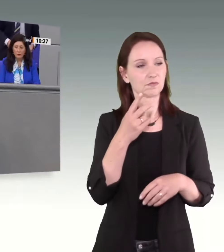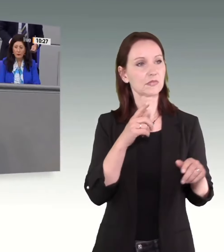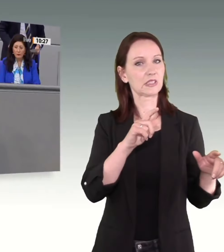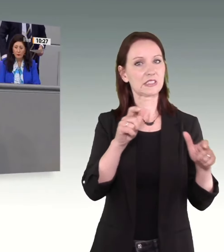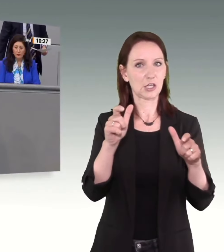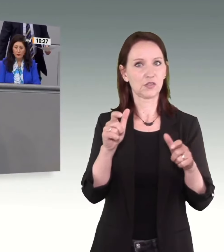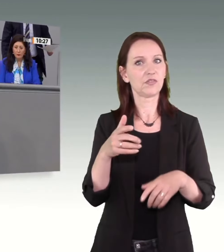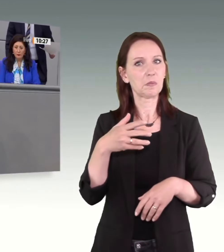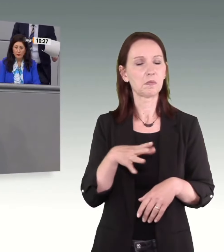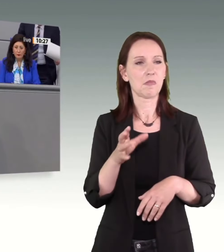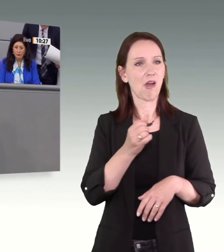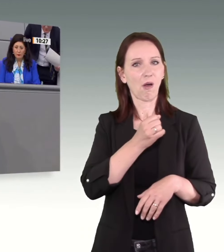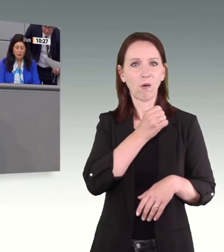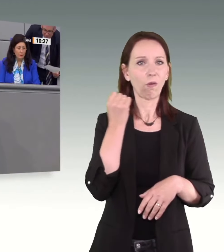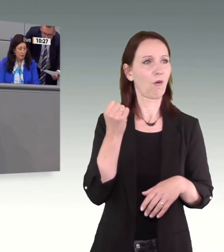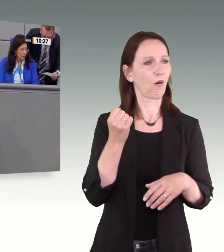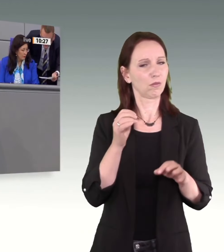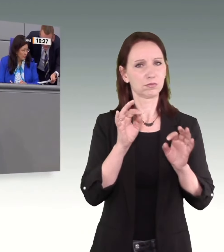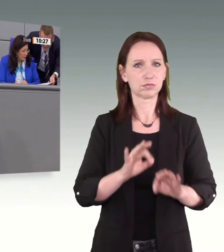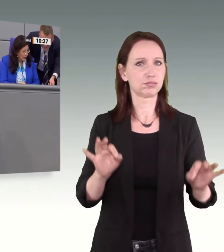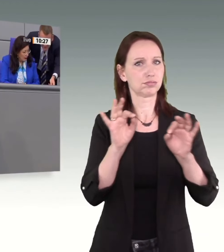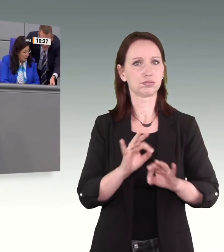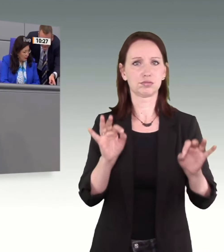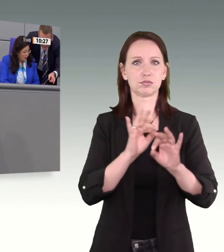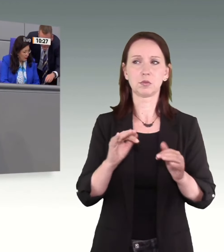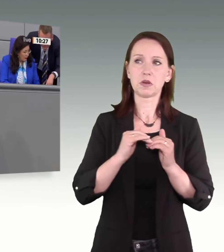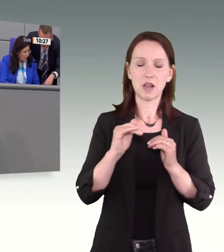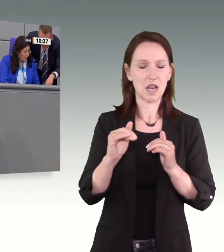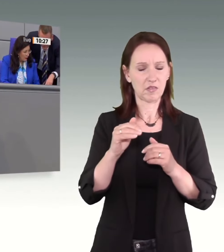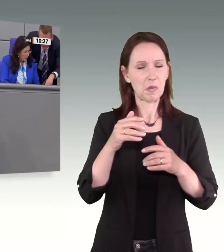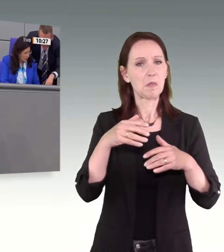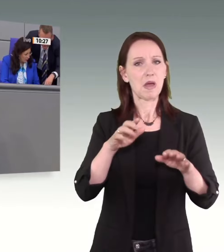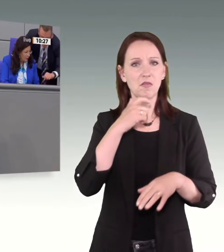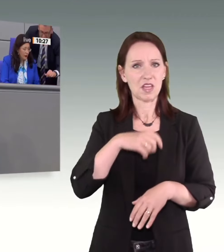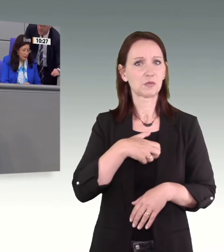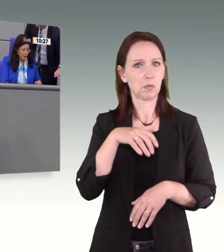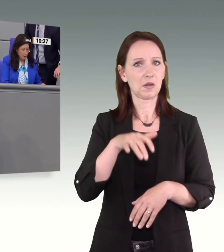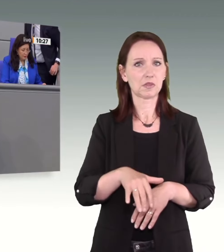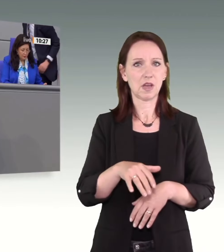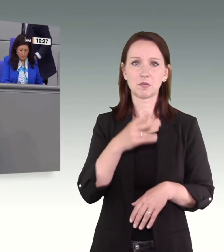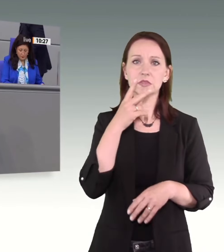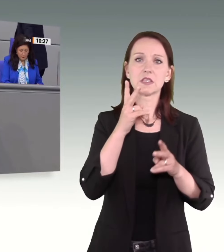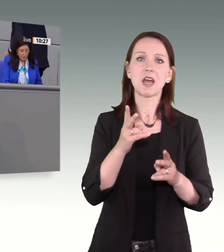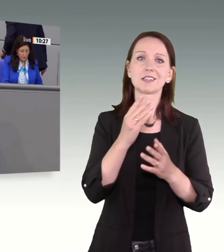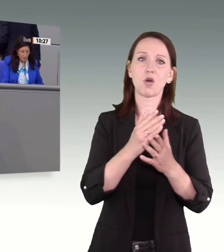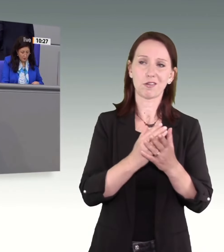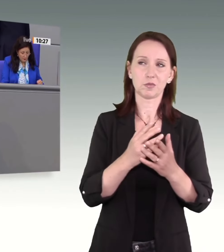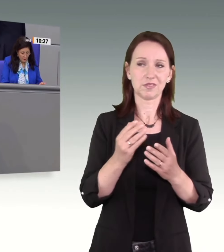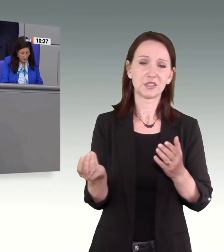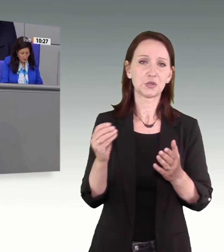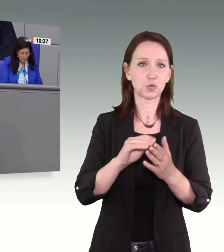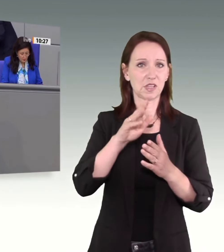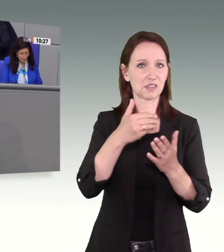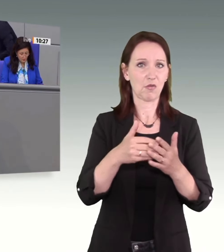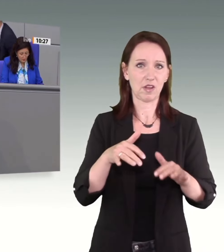ernstere Probleme und unsere Rechtsordnung vor zusätzliche Aufgaben. Tatsächlich und tagtäglich können wir von